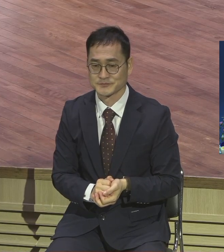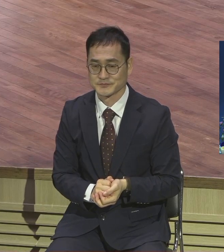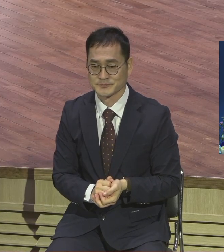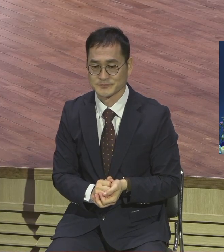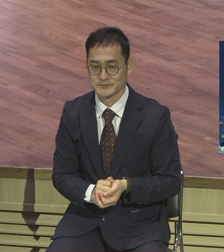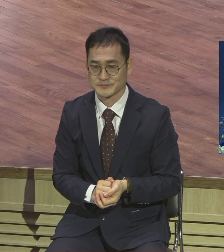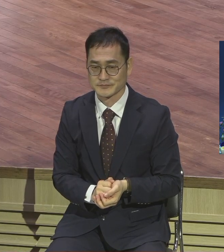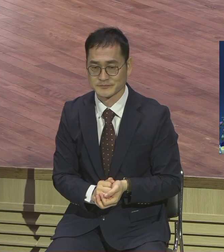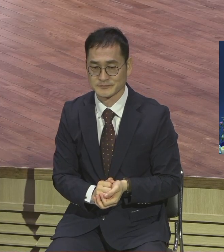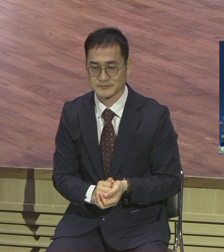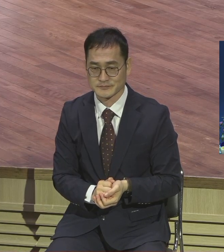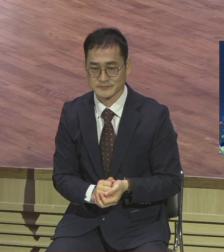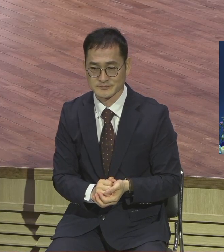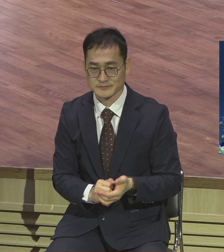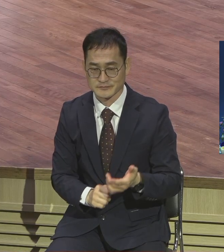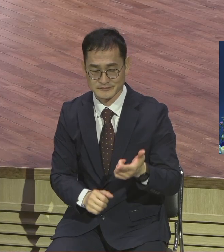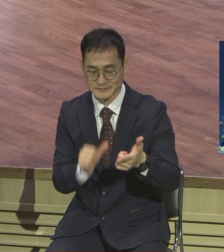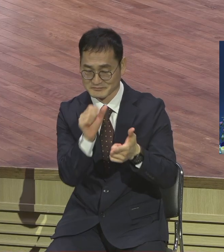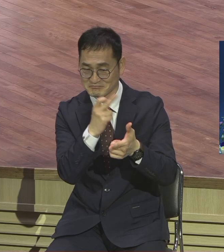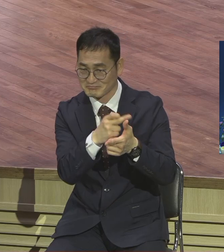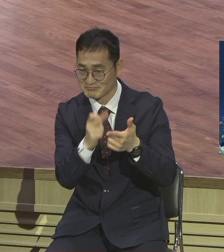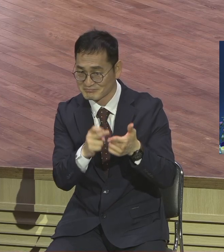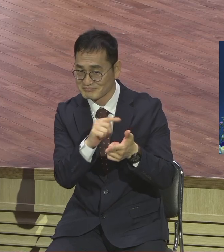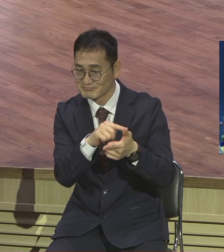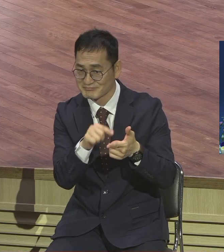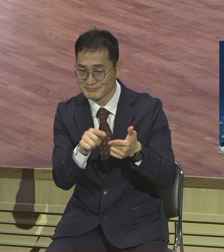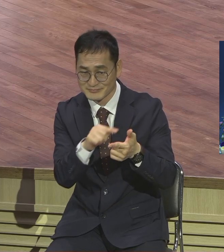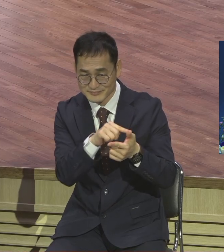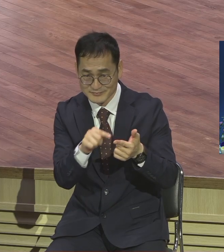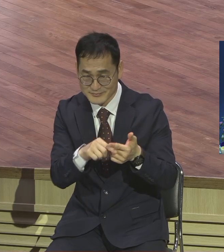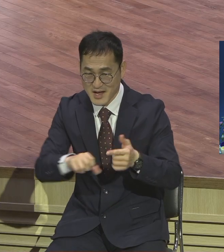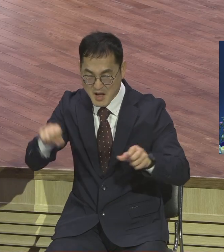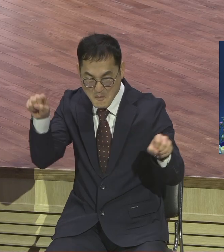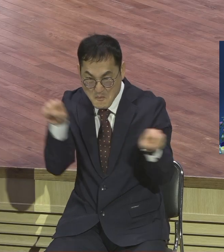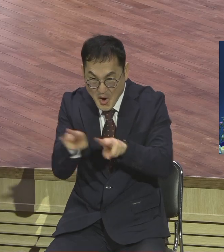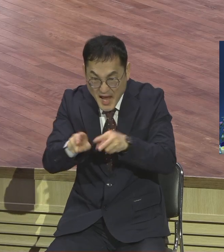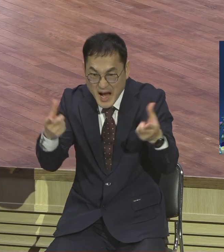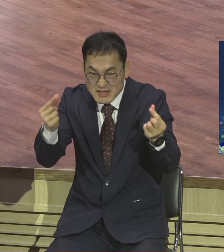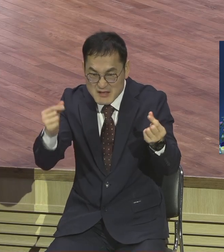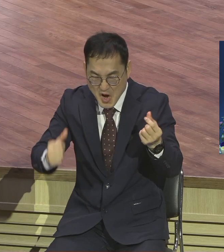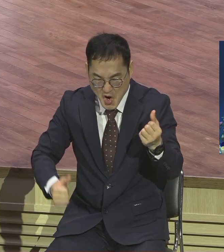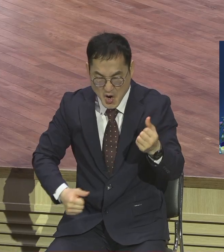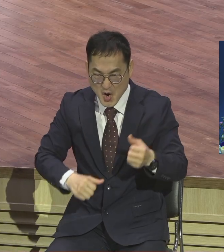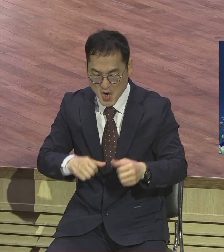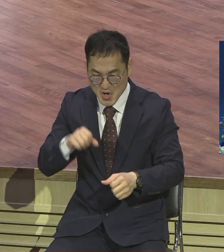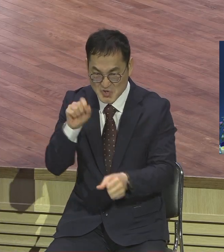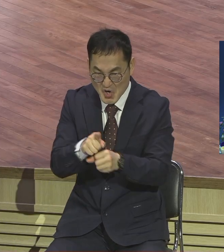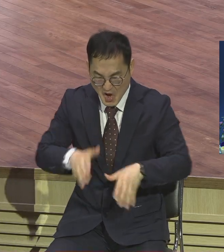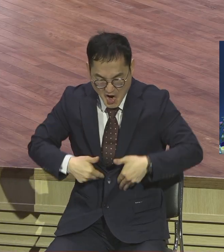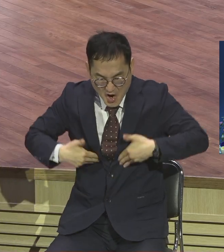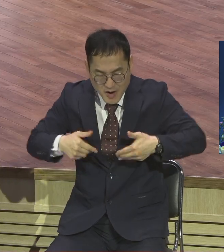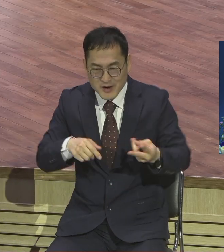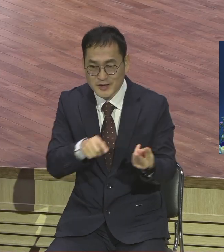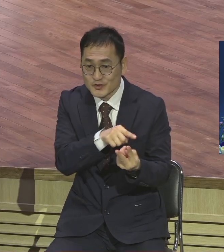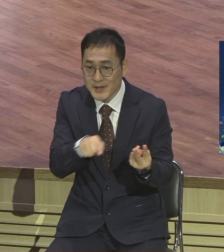우리의 아들이라고 하는 이런 별명을 얻었던 이 사람들이 변화되가 성령으로 변화되가지고 사랑의